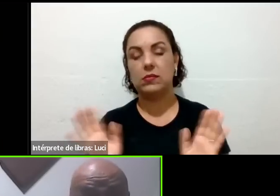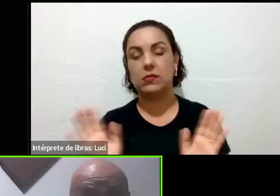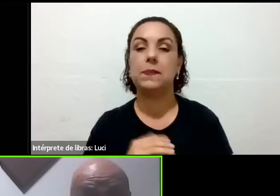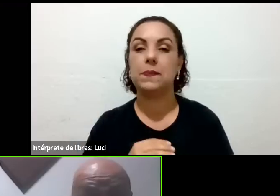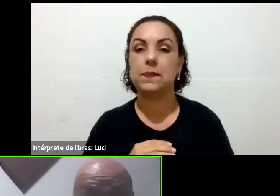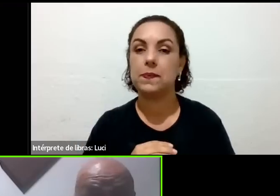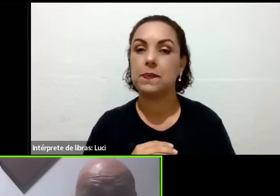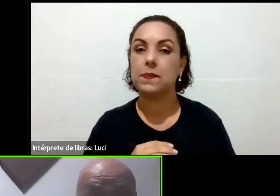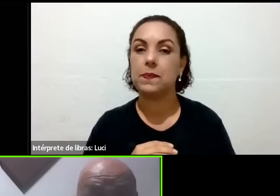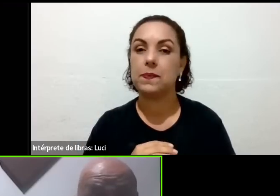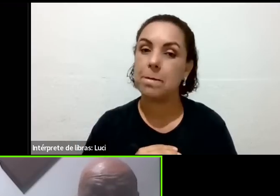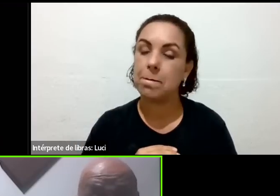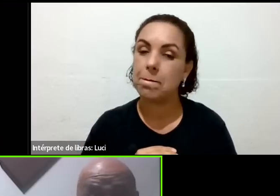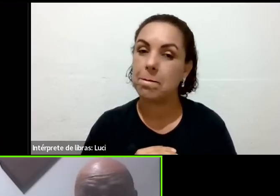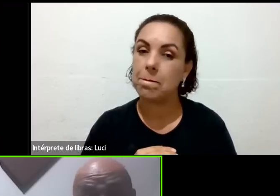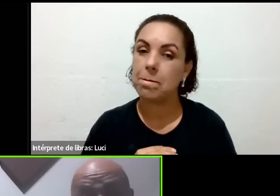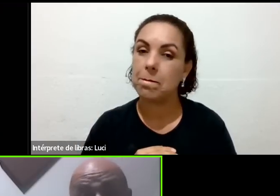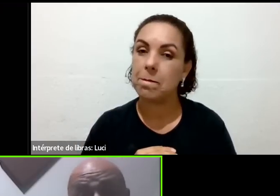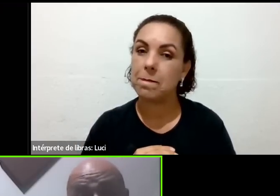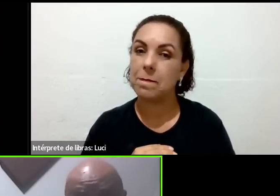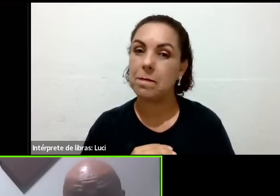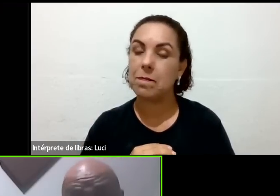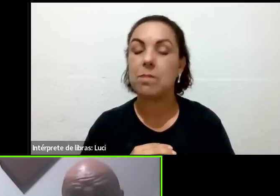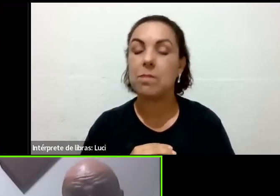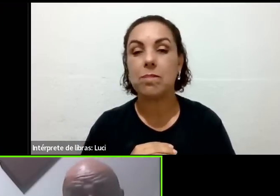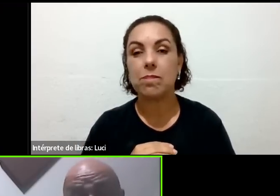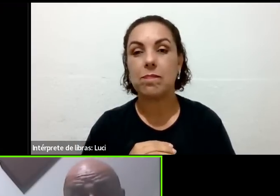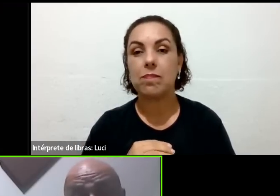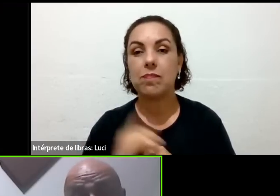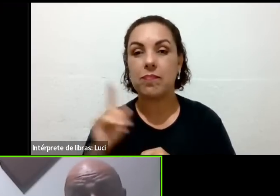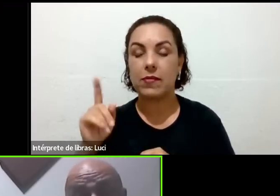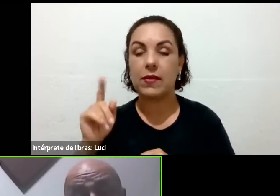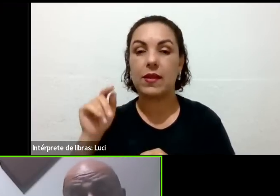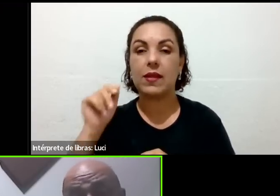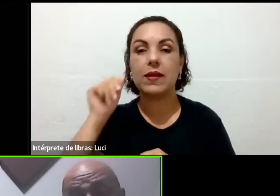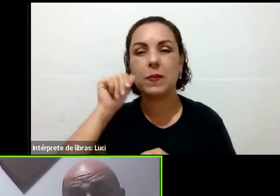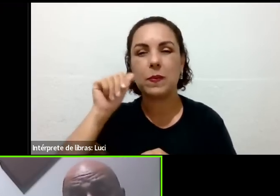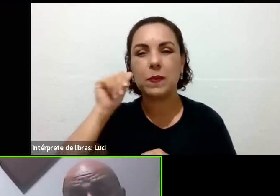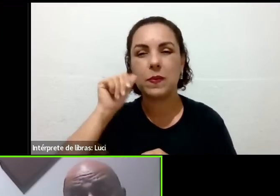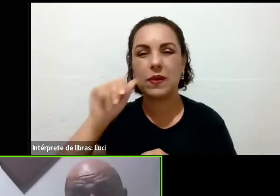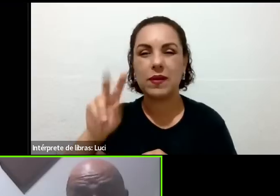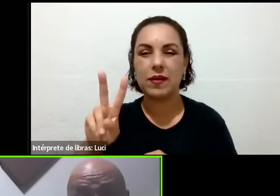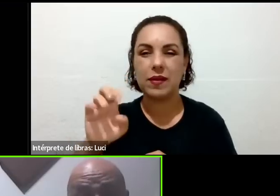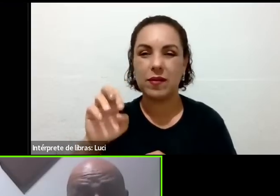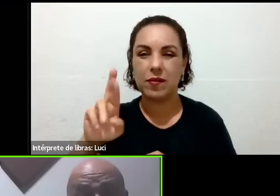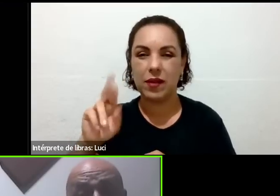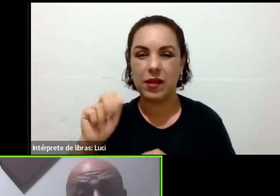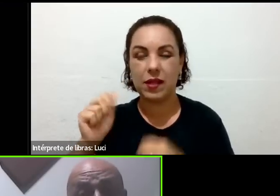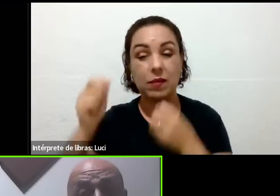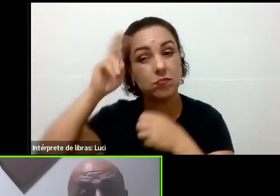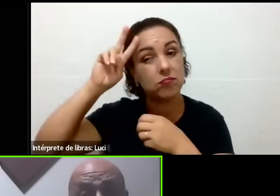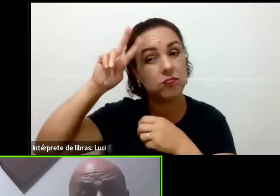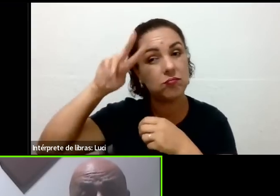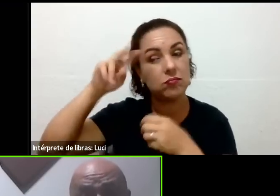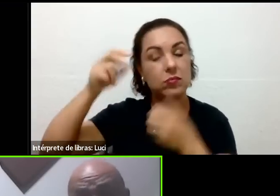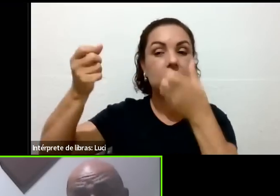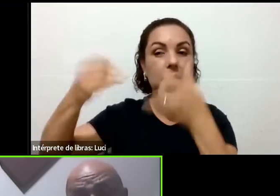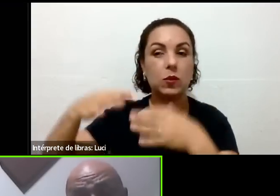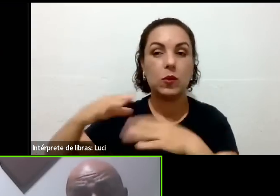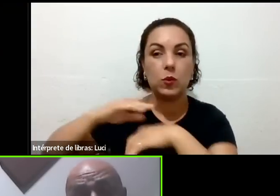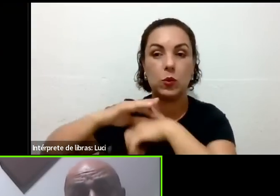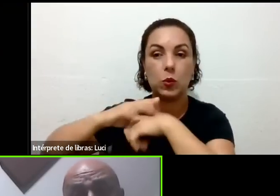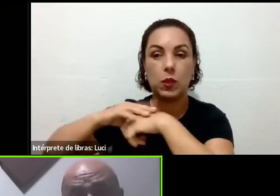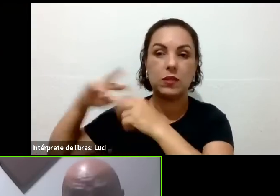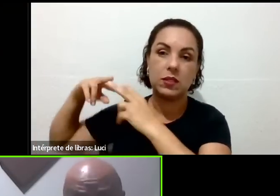Voltando um pouquinho do que a Vera Lúcia tinha falado de genética, por exemplo, o meu pai, aos 50 anos, ele estava diabético,